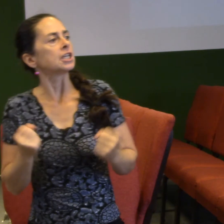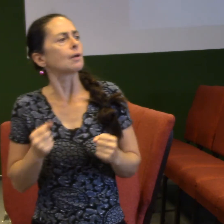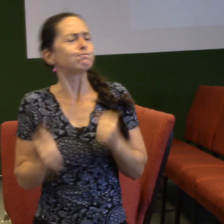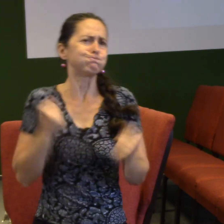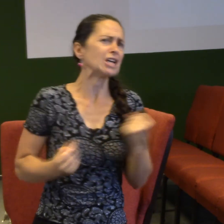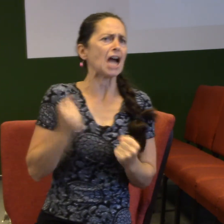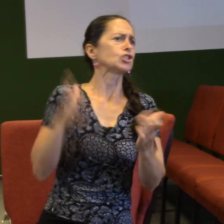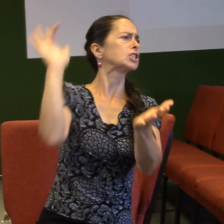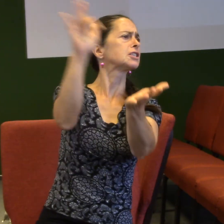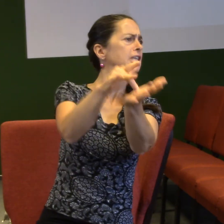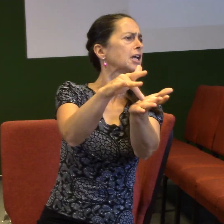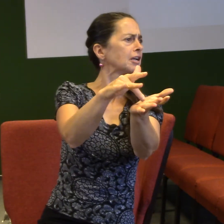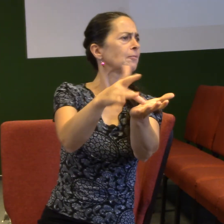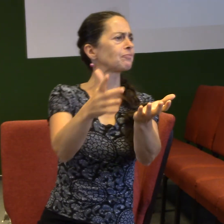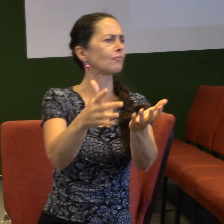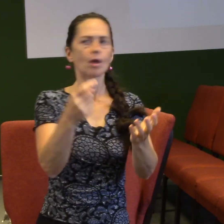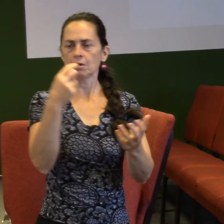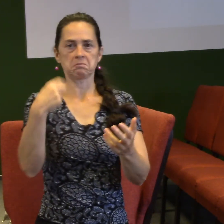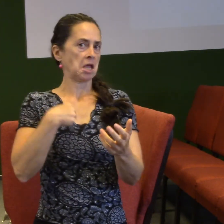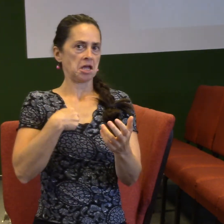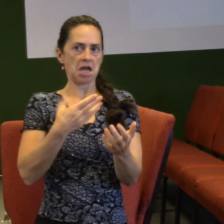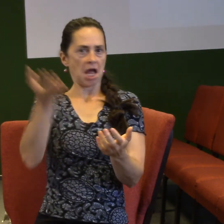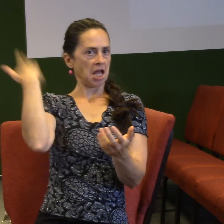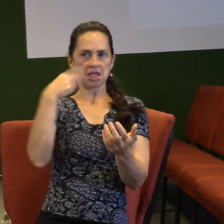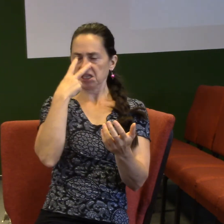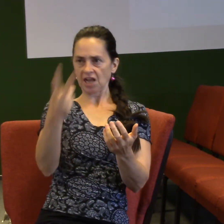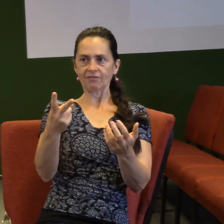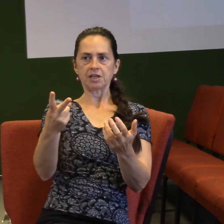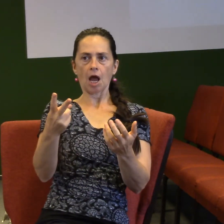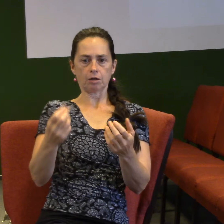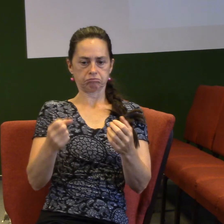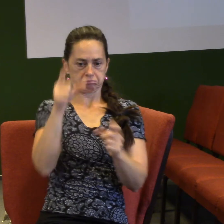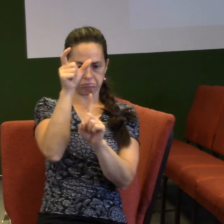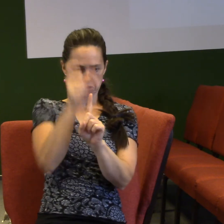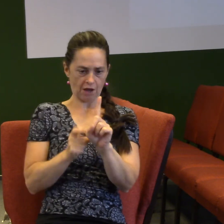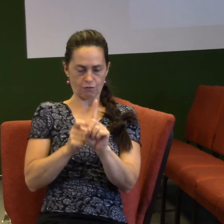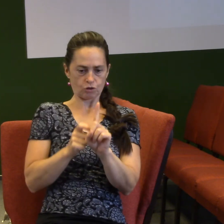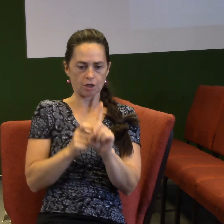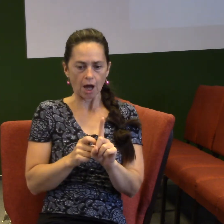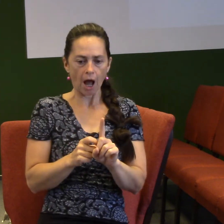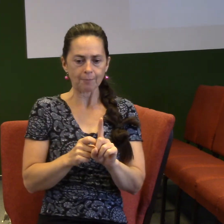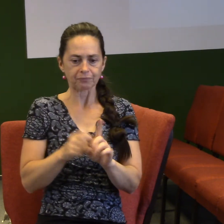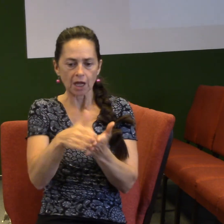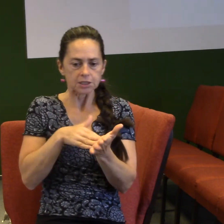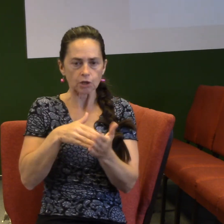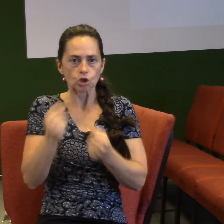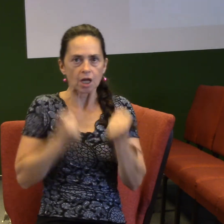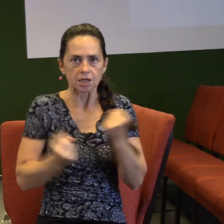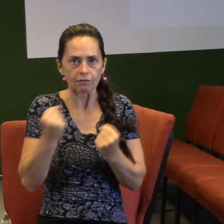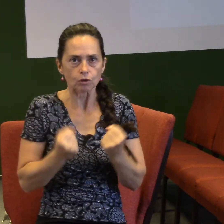Asi jsem nikdy neviděl závodníka, který by nastupoval na tu závodní dráhu a řekl, já běžím pro to, abych byl